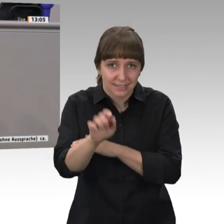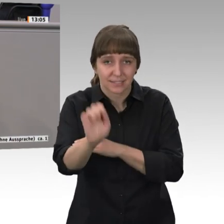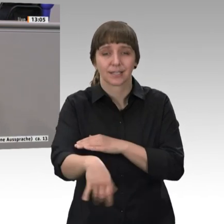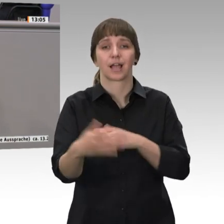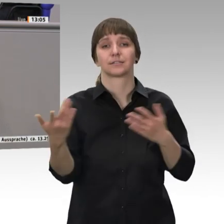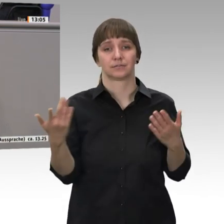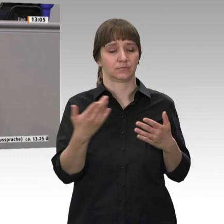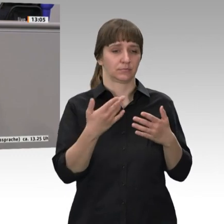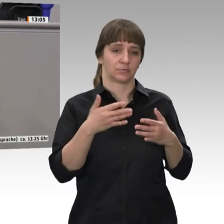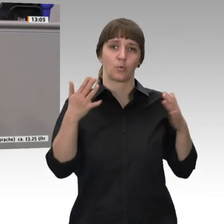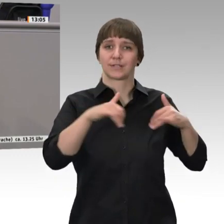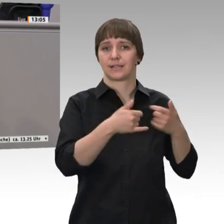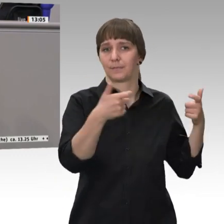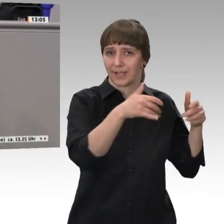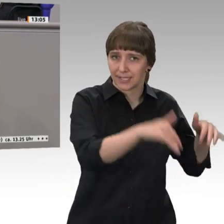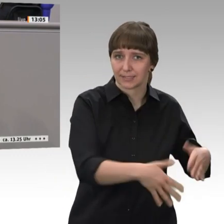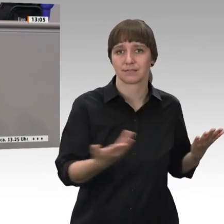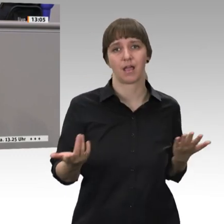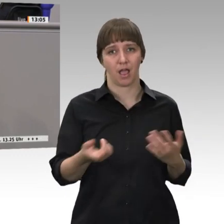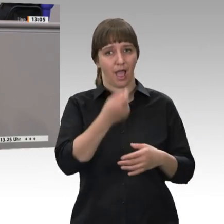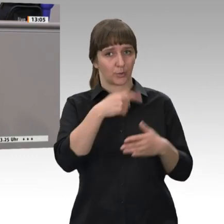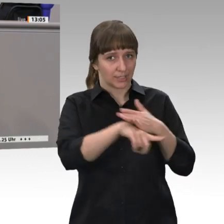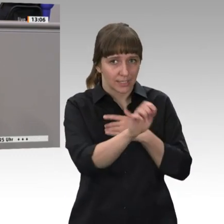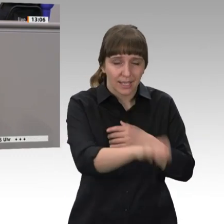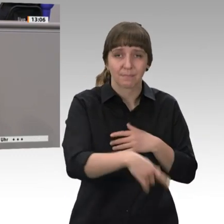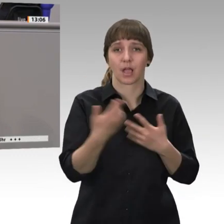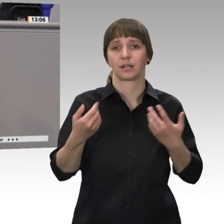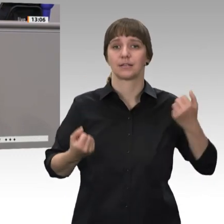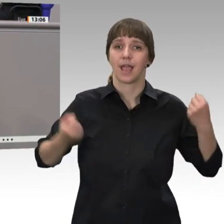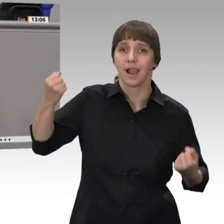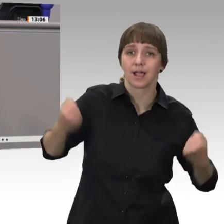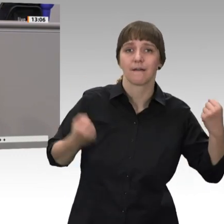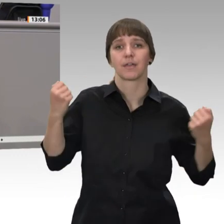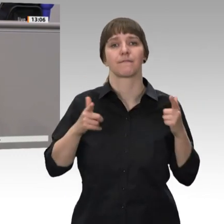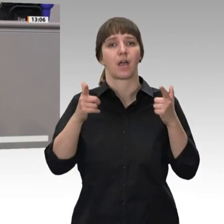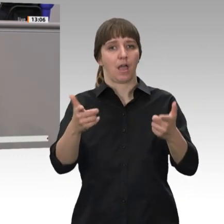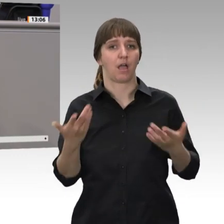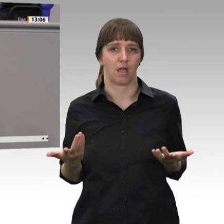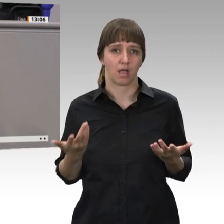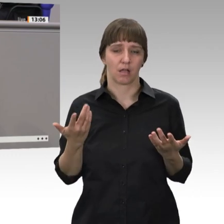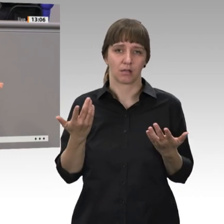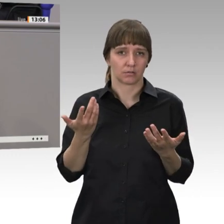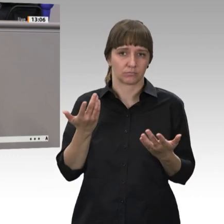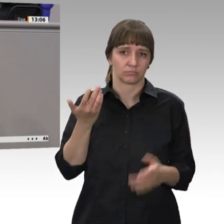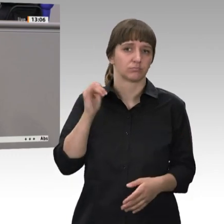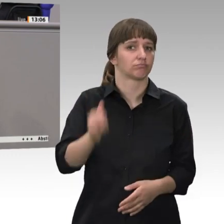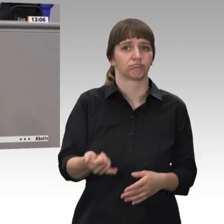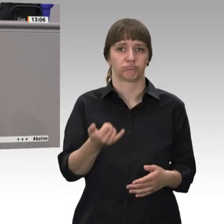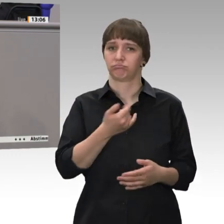gepflegt werden, dass Lkw-Fahrerinnen und Lkw-Fahrer sicherlich in der Mehrzahl Waren liefern